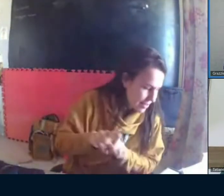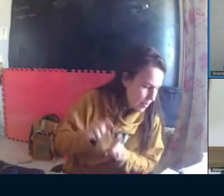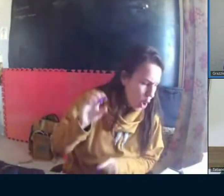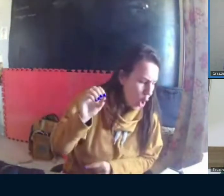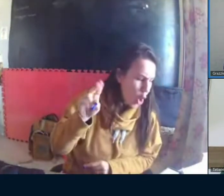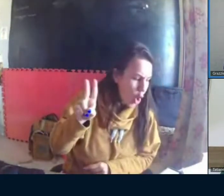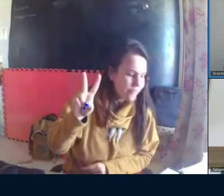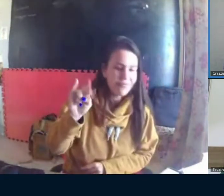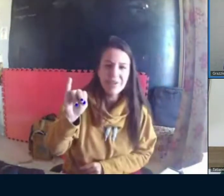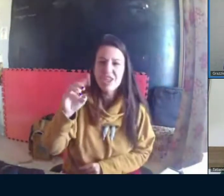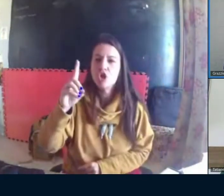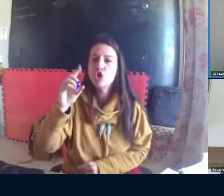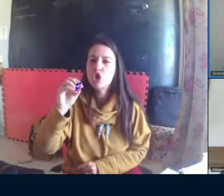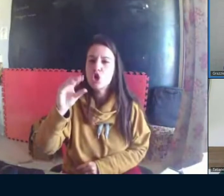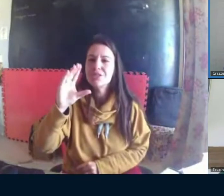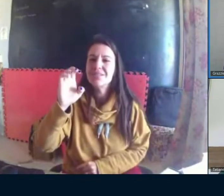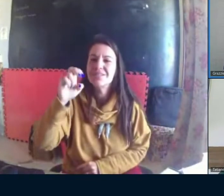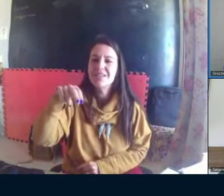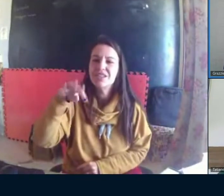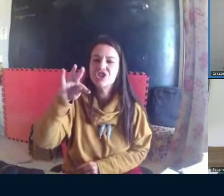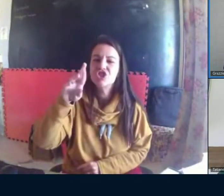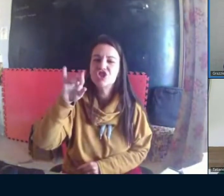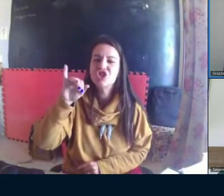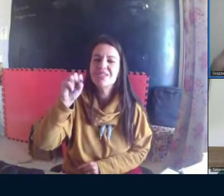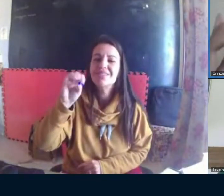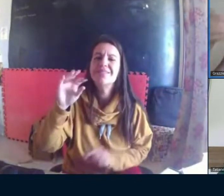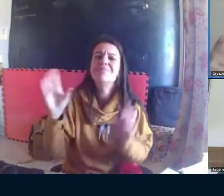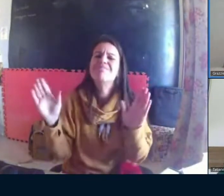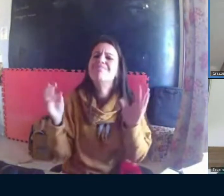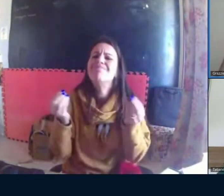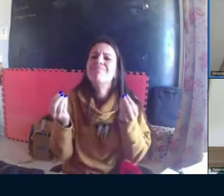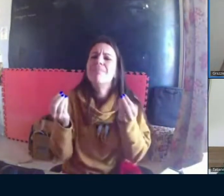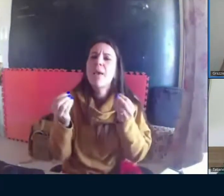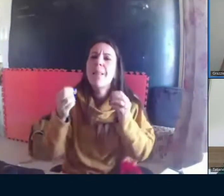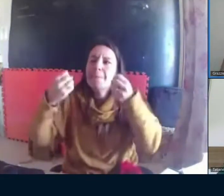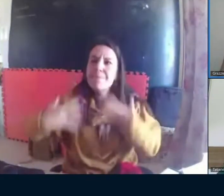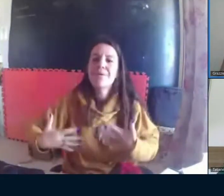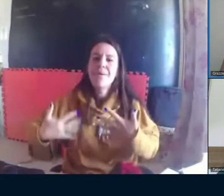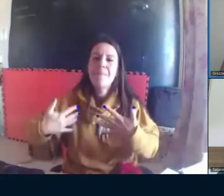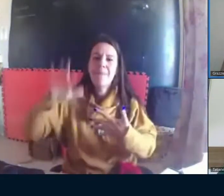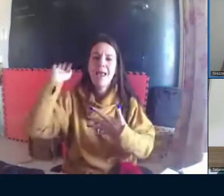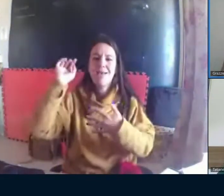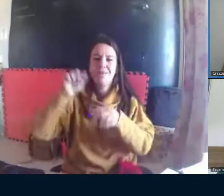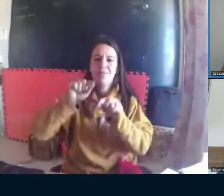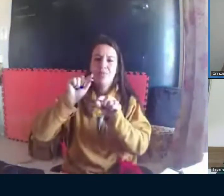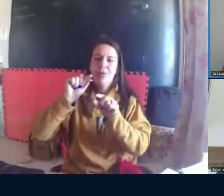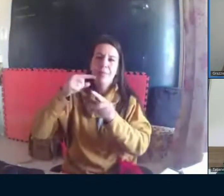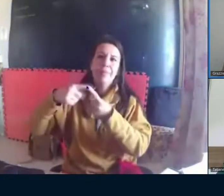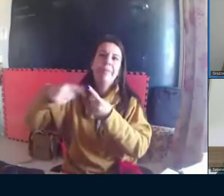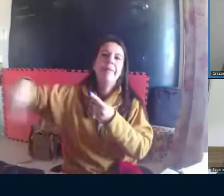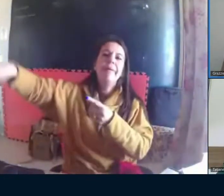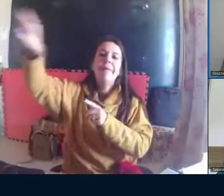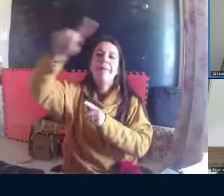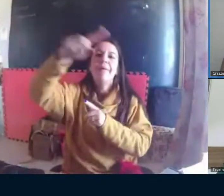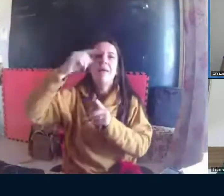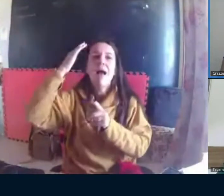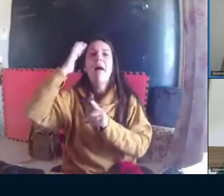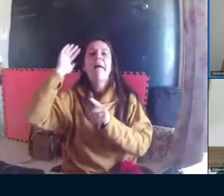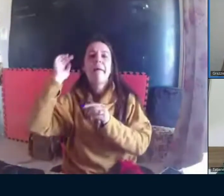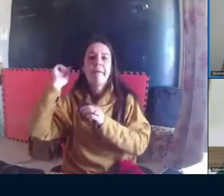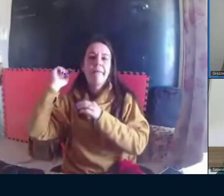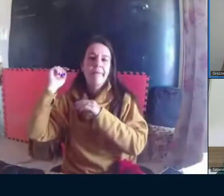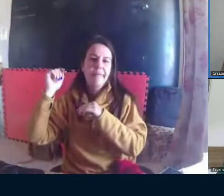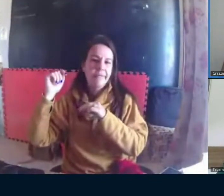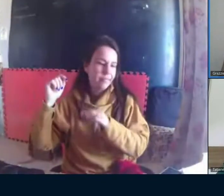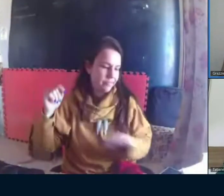dualistas e audiocentristas. Então, explicar e contextualizar exatamente o que você quis dizer, qual é a